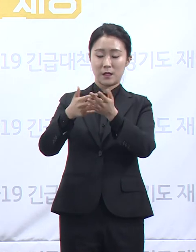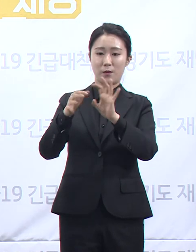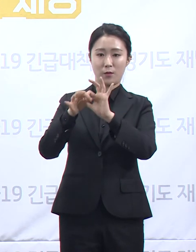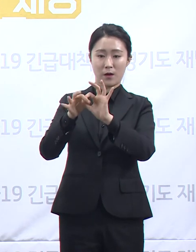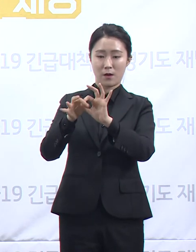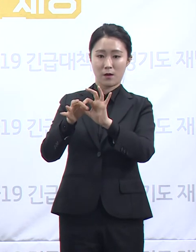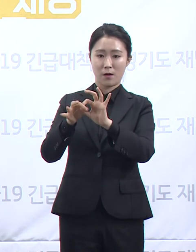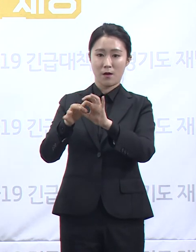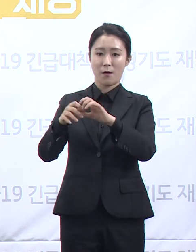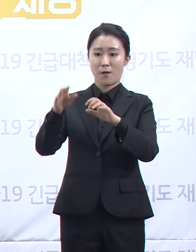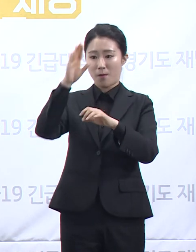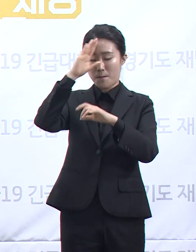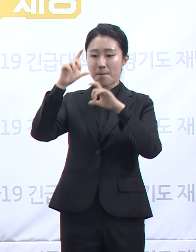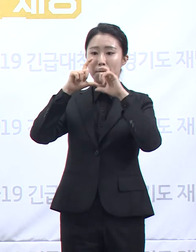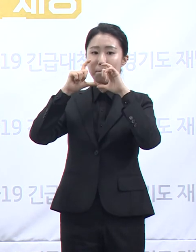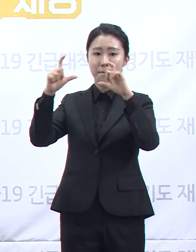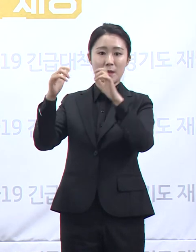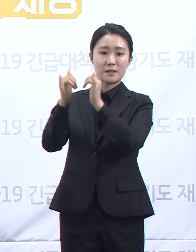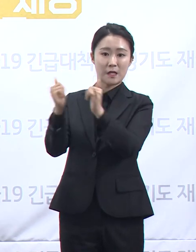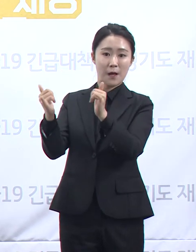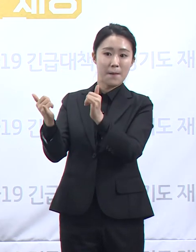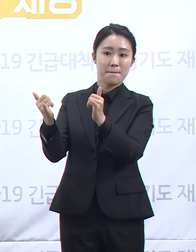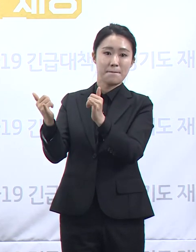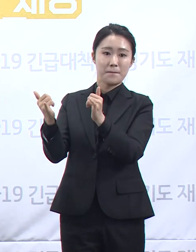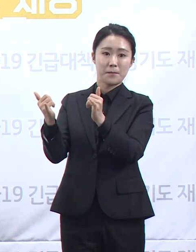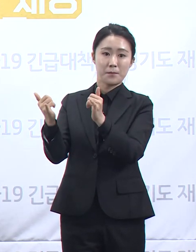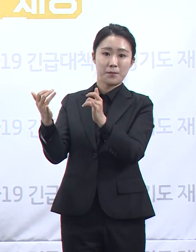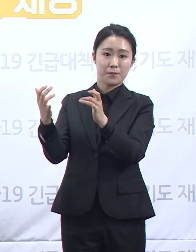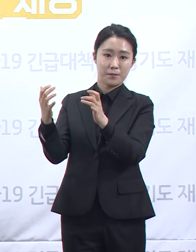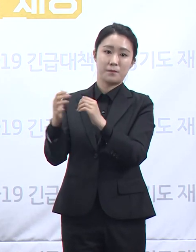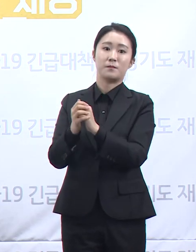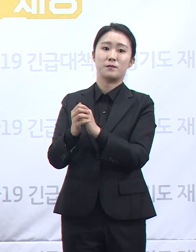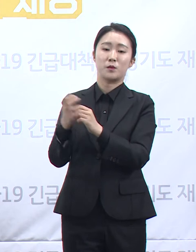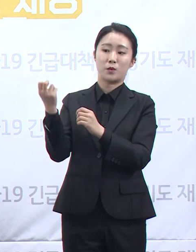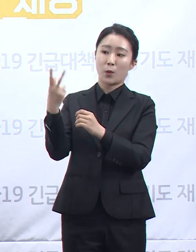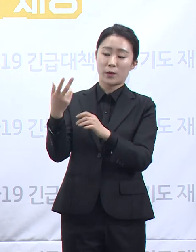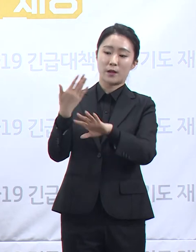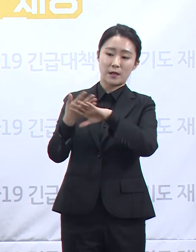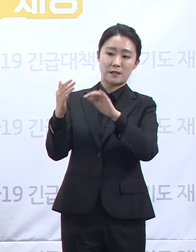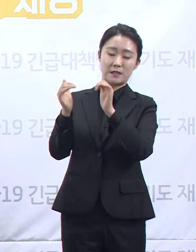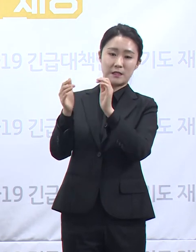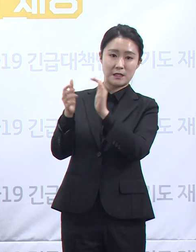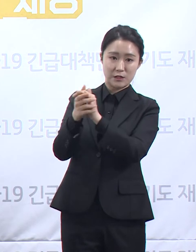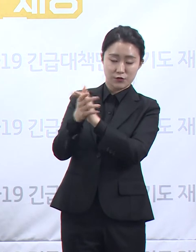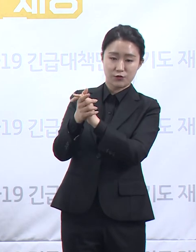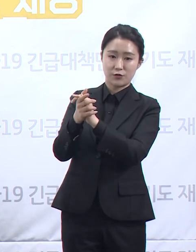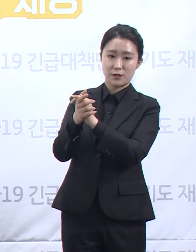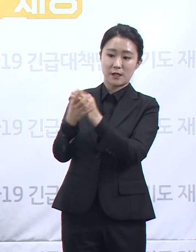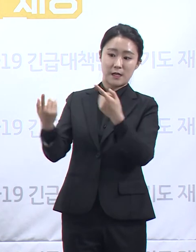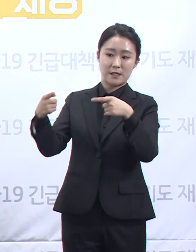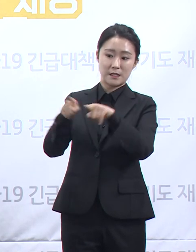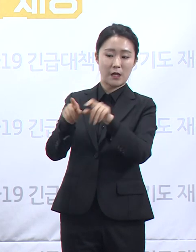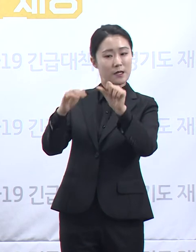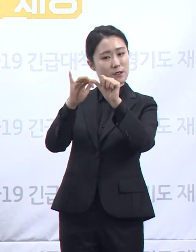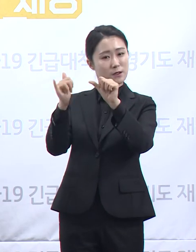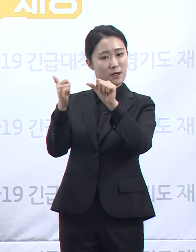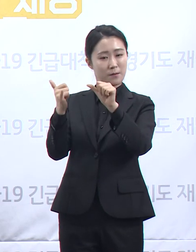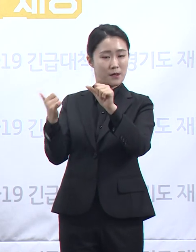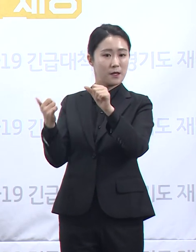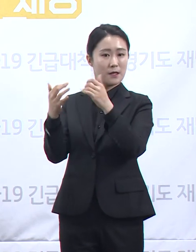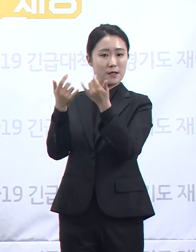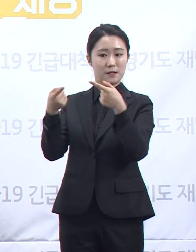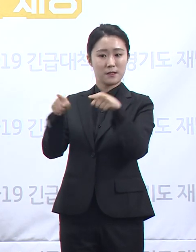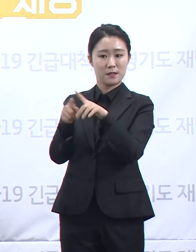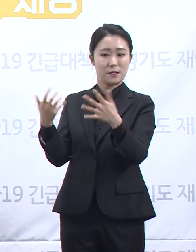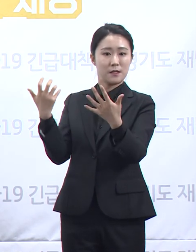친구, 지인 등 5명과 지난 14일 밤에 안양시내의 한 주점에서 함께 술을 마시면서 감염된